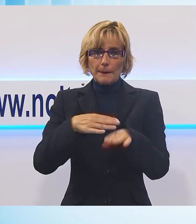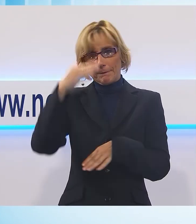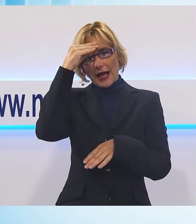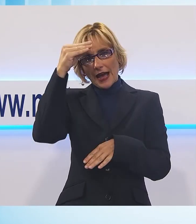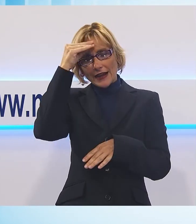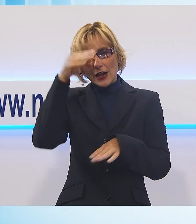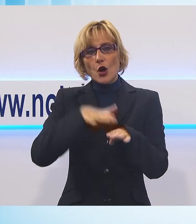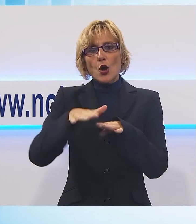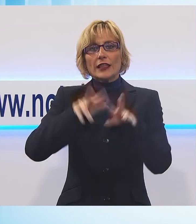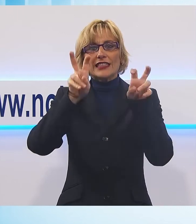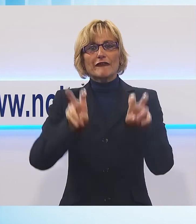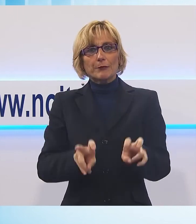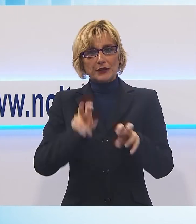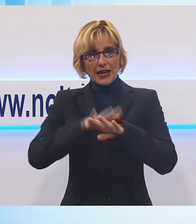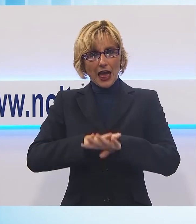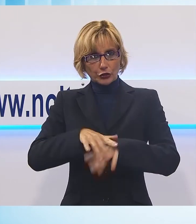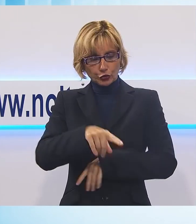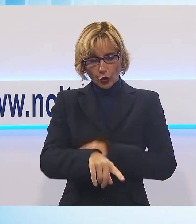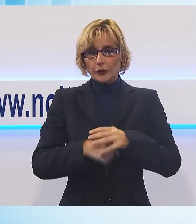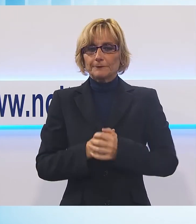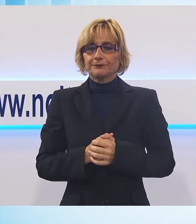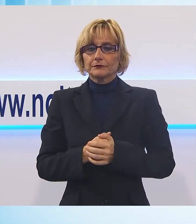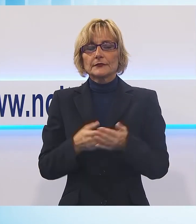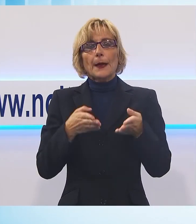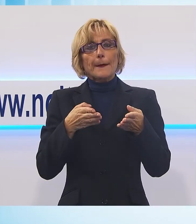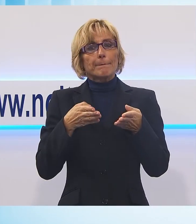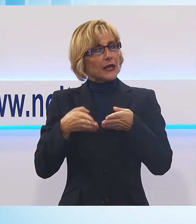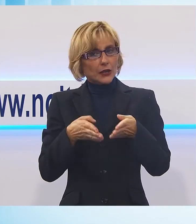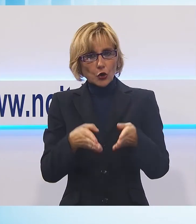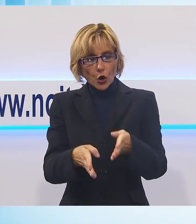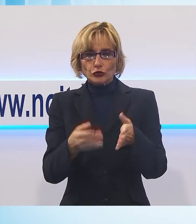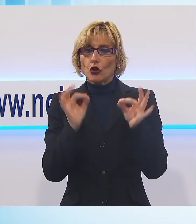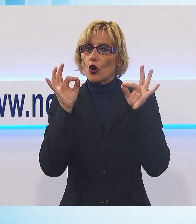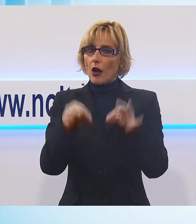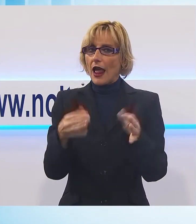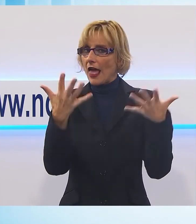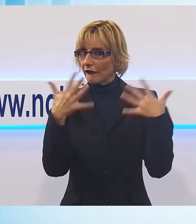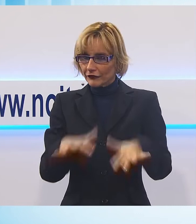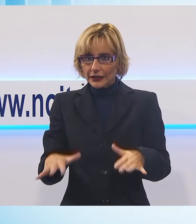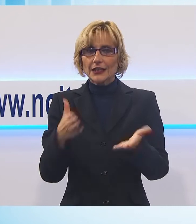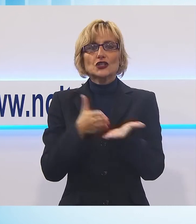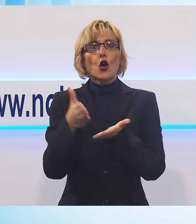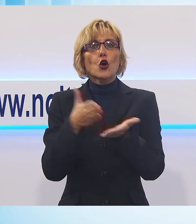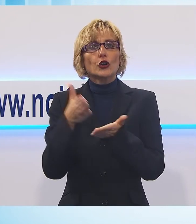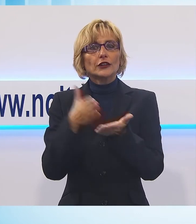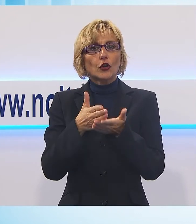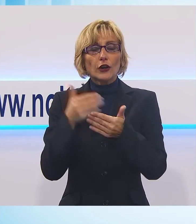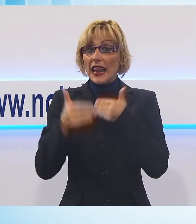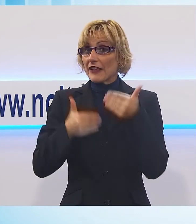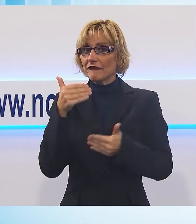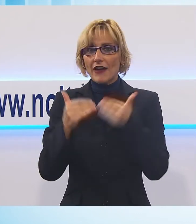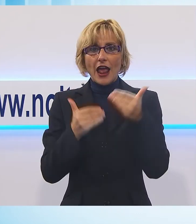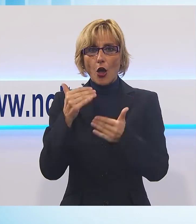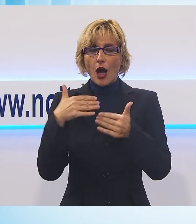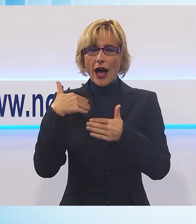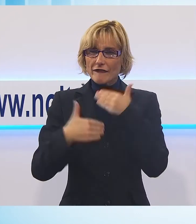particolarmente importante che arriva alla fine si tratta di soccorritori di livello avanzato che già avevano avuto l